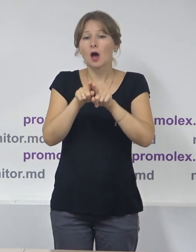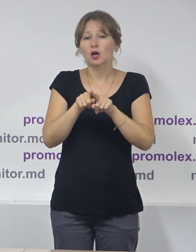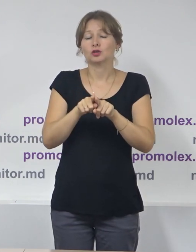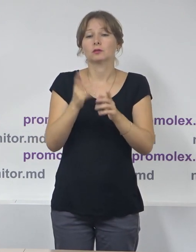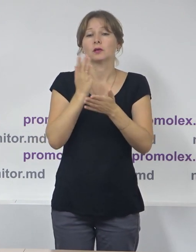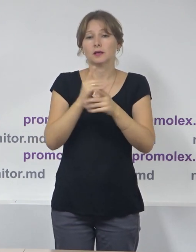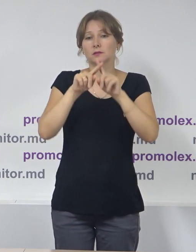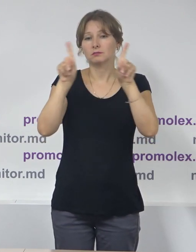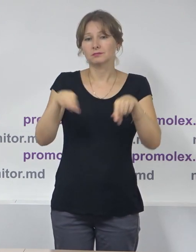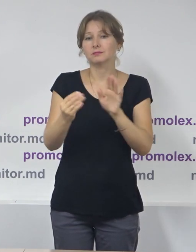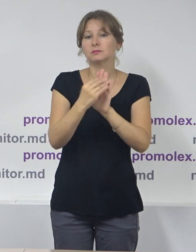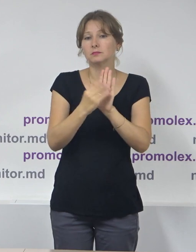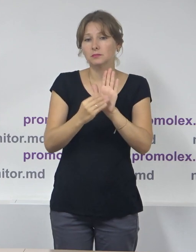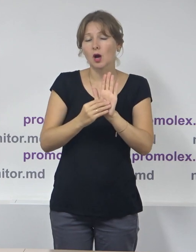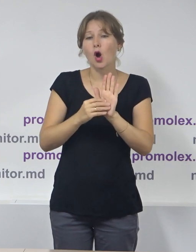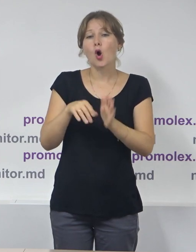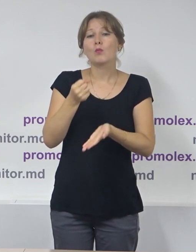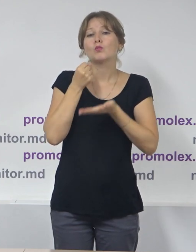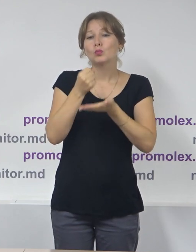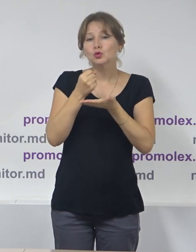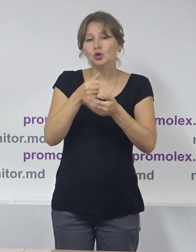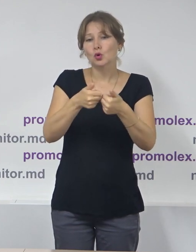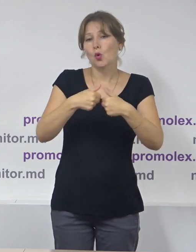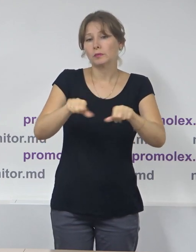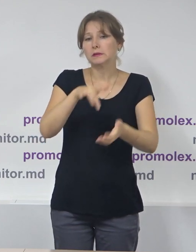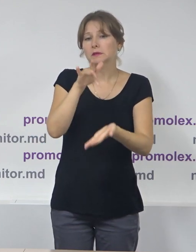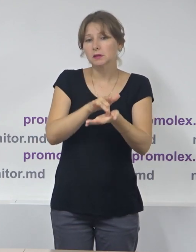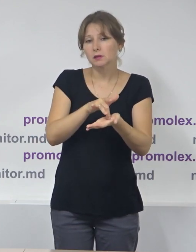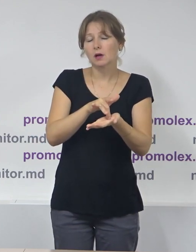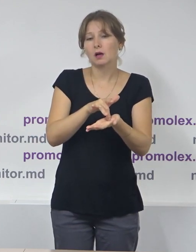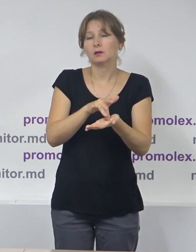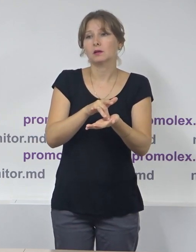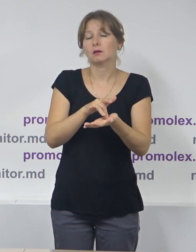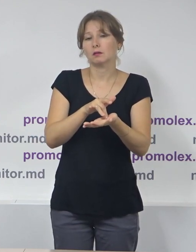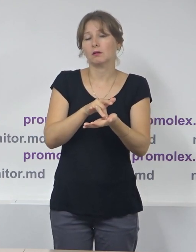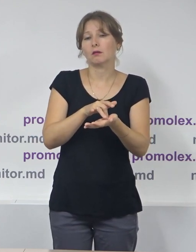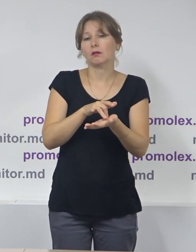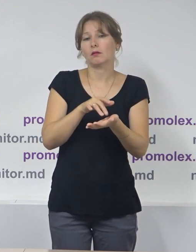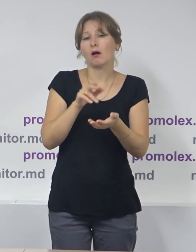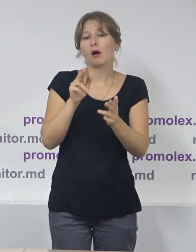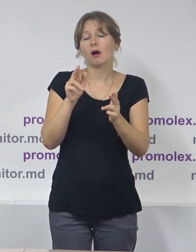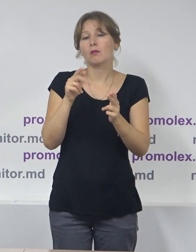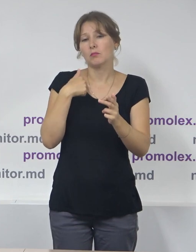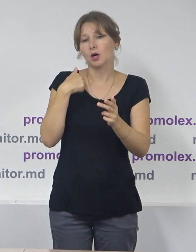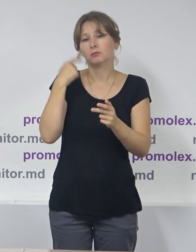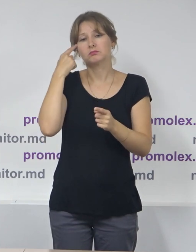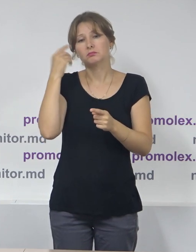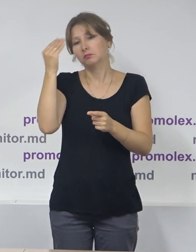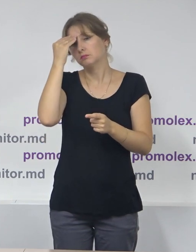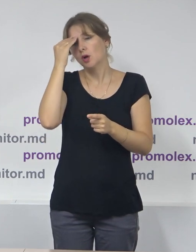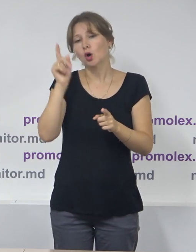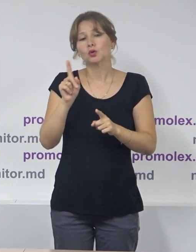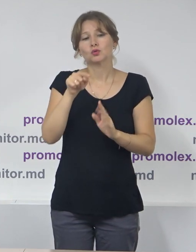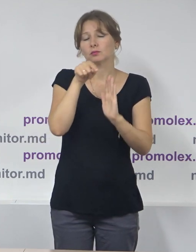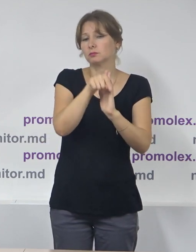găsi și anumite informații legate de bugetul Comisiei Electorale Centrale pentru Alegerile Locale Generale, care am constatat noi că nu este pe de